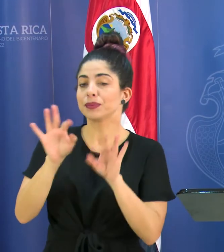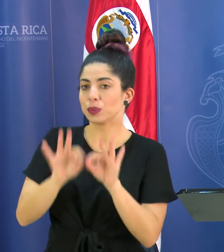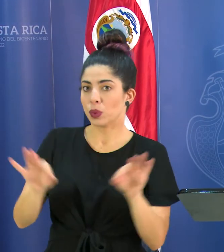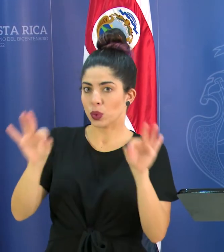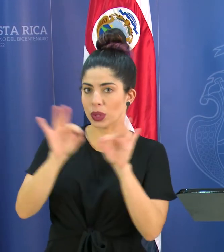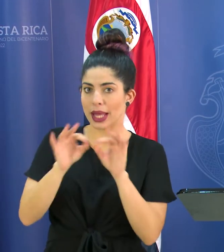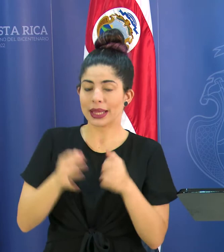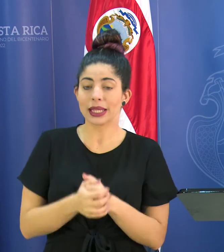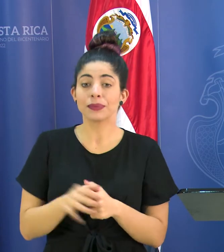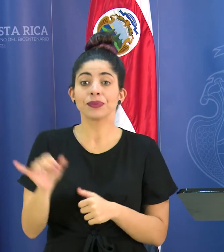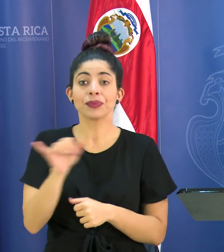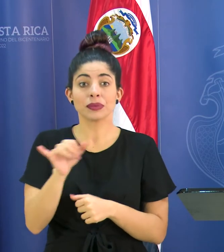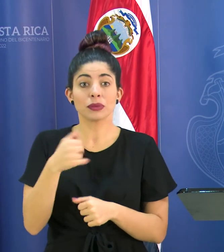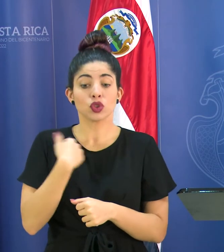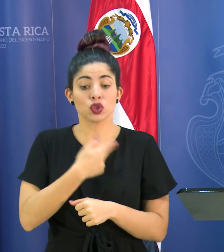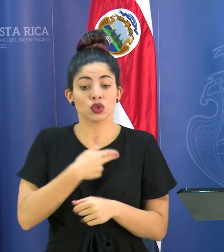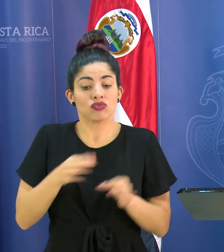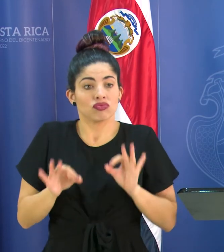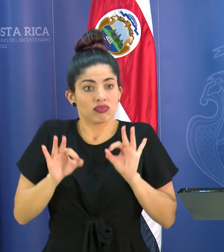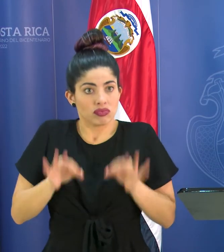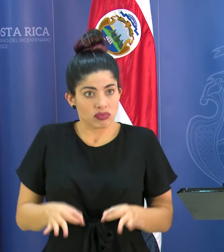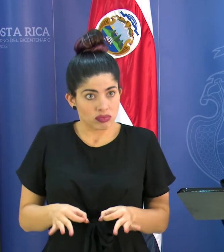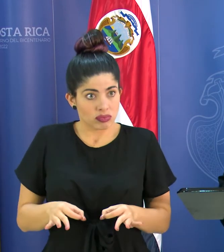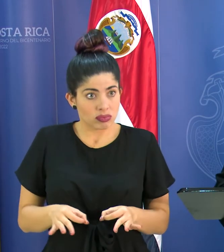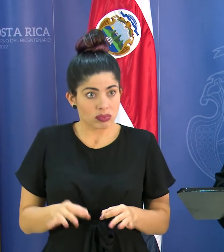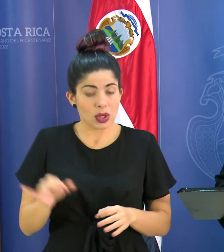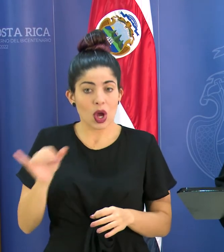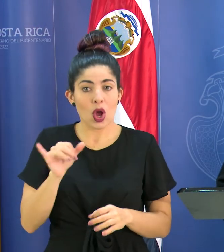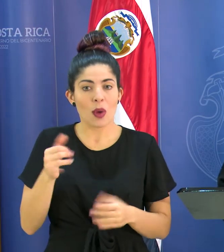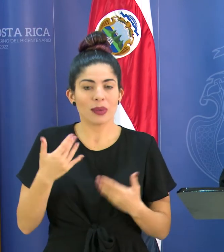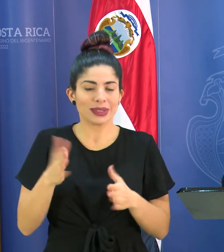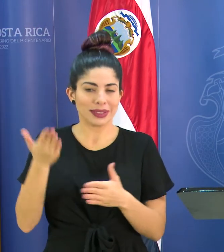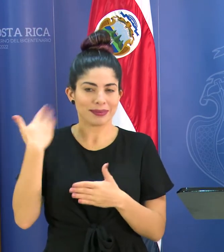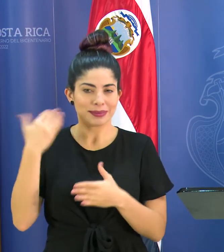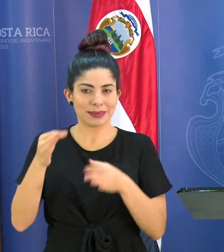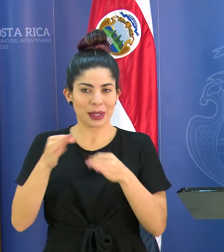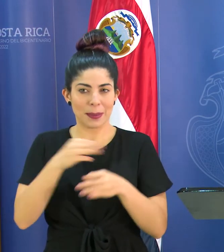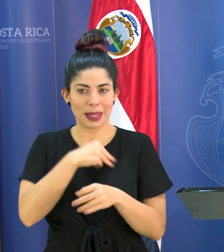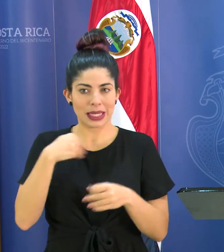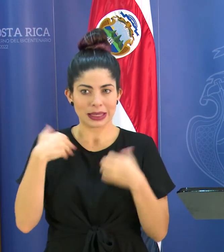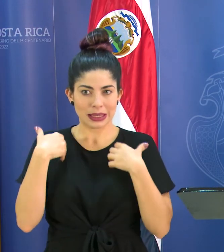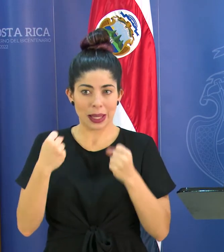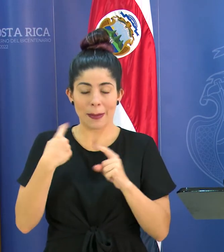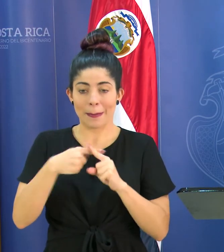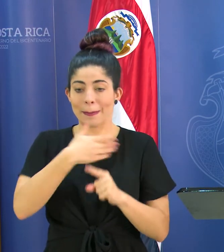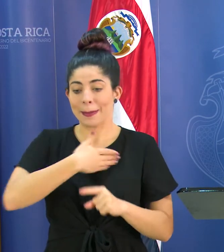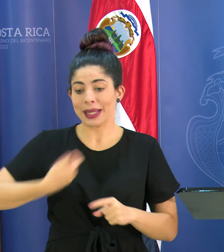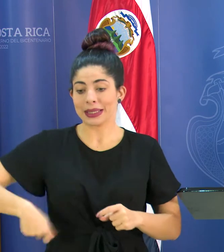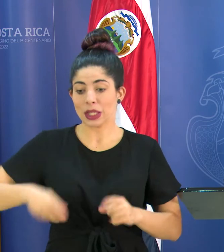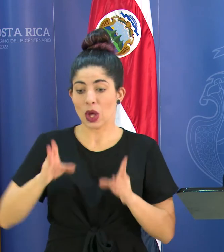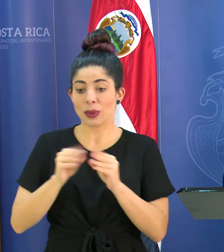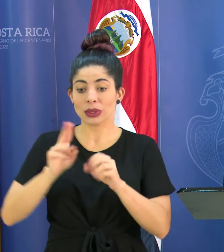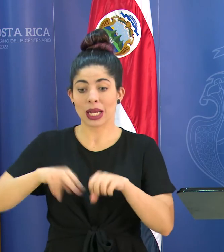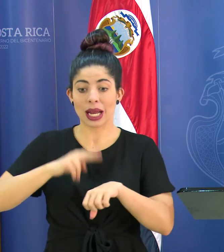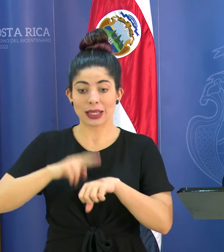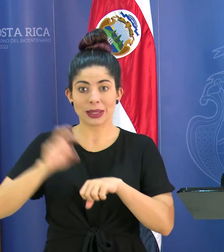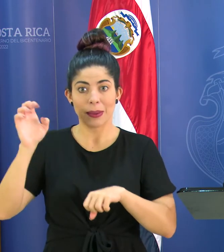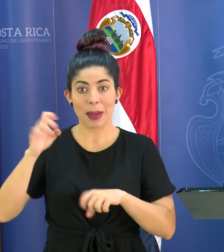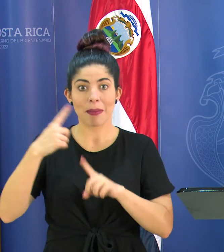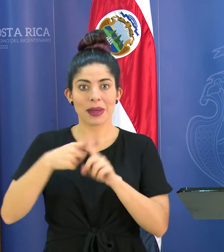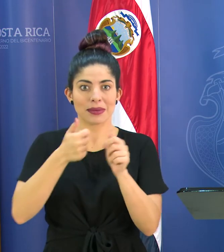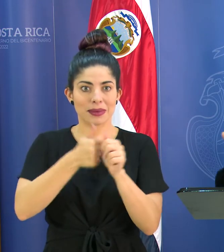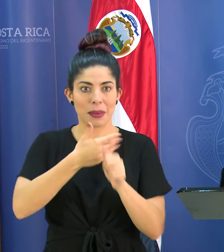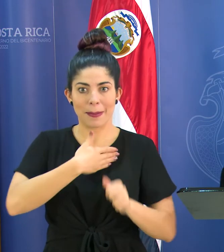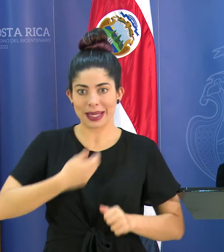importante también decidimos que bien como lo planteaba el Ministro de Salud y el presidente de la Comisión Nacional de Emergencias y el propio presidente